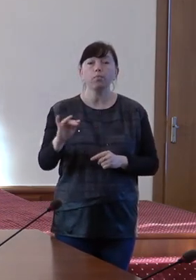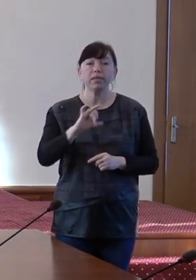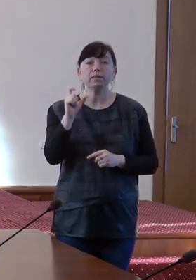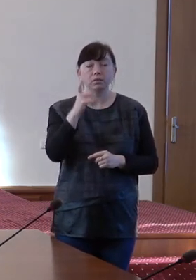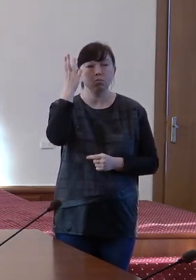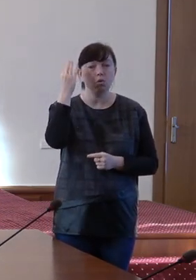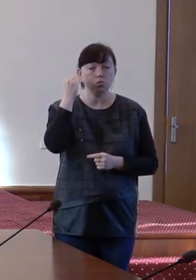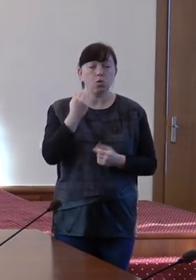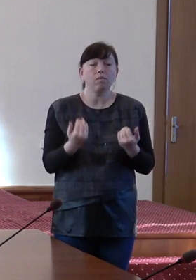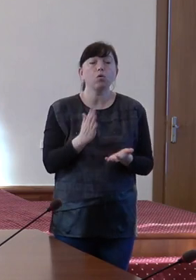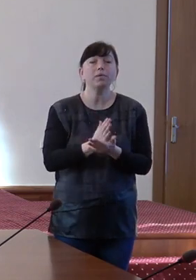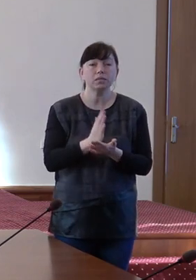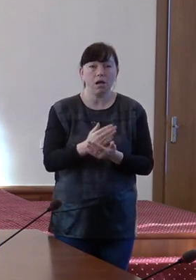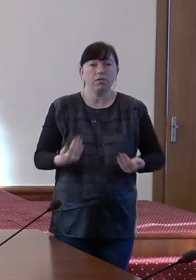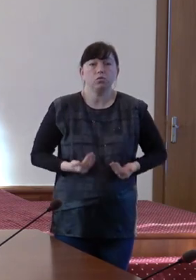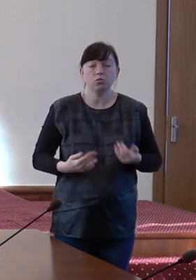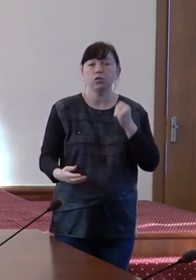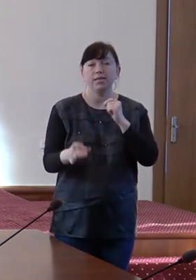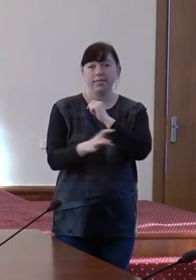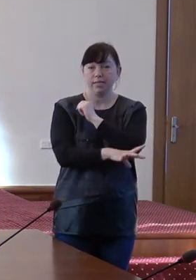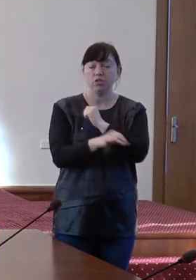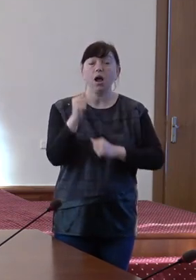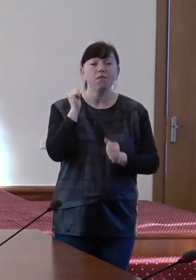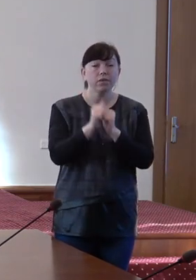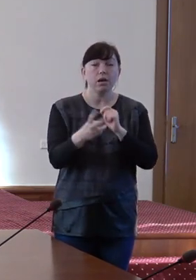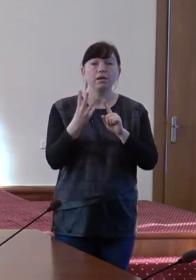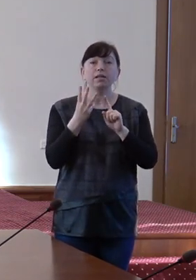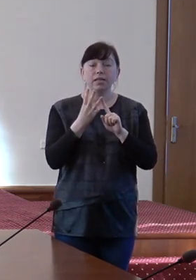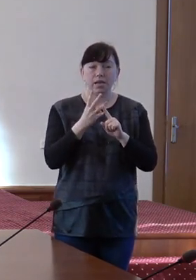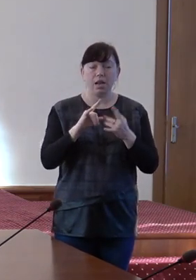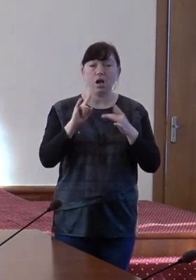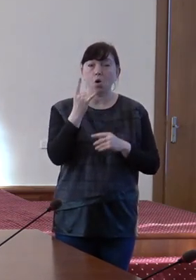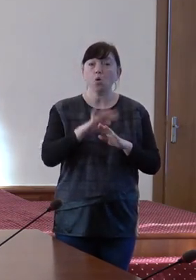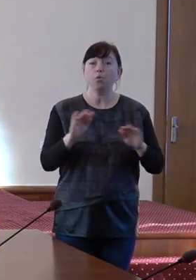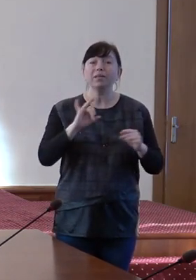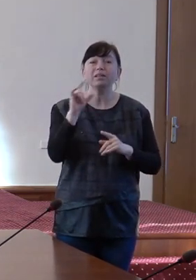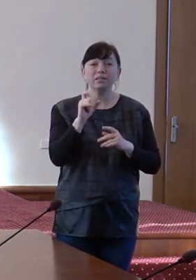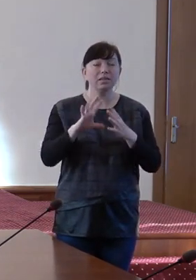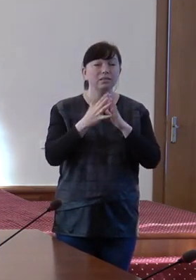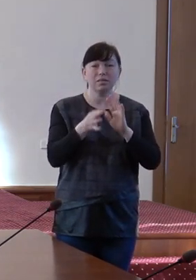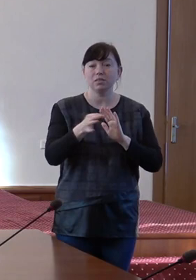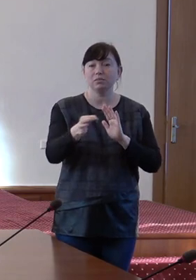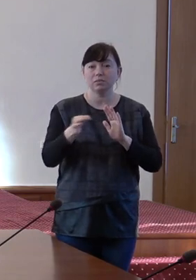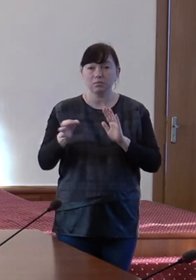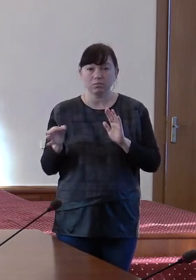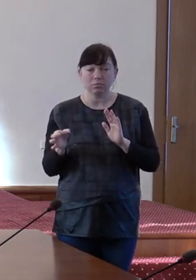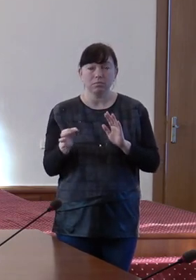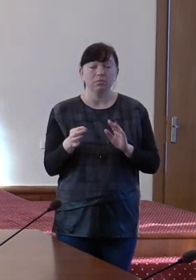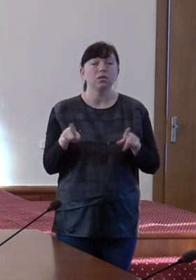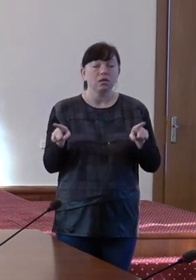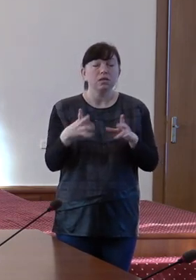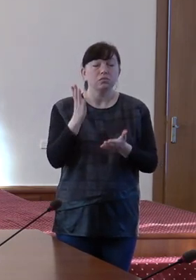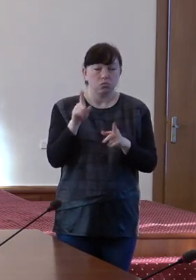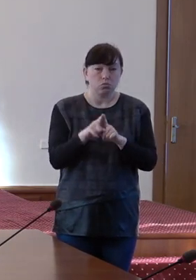Moldova se află în sărăcie, iar fiecare a treilea copil din zonele rurale este într-o